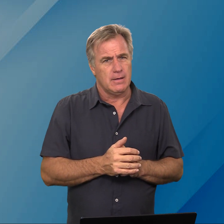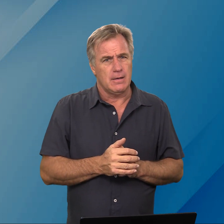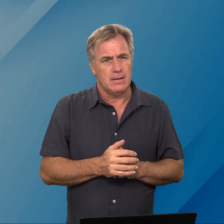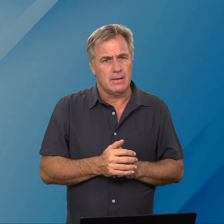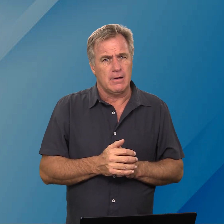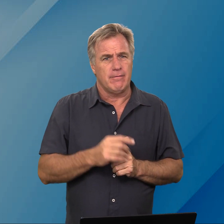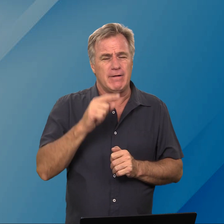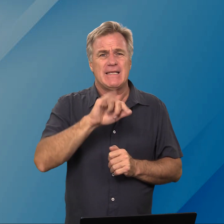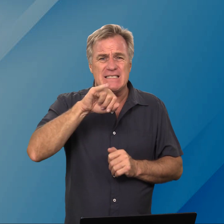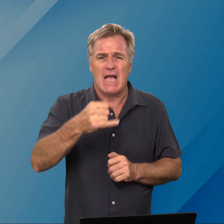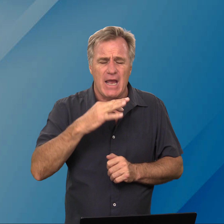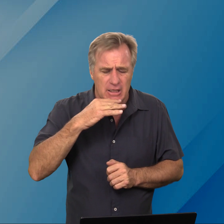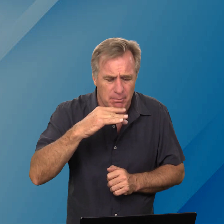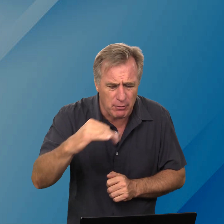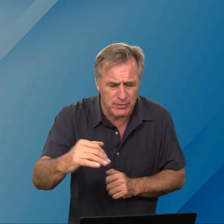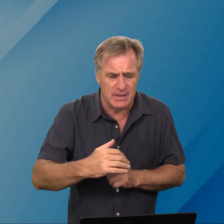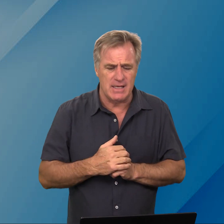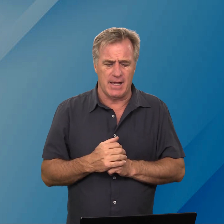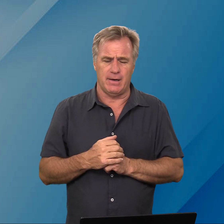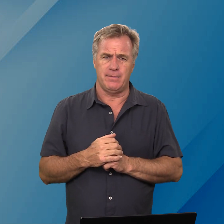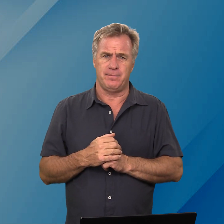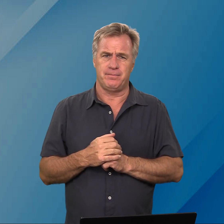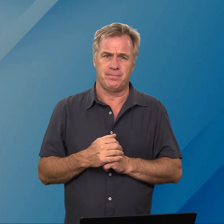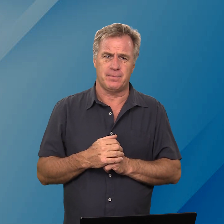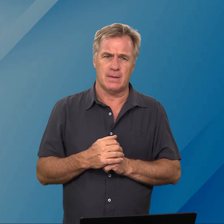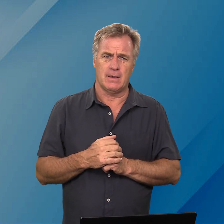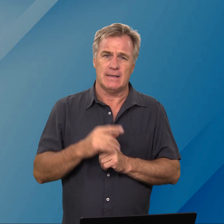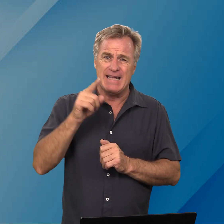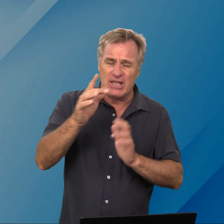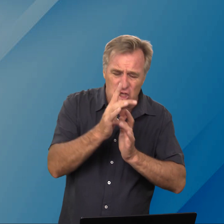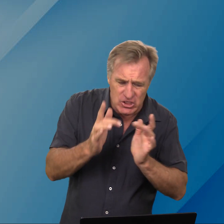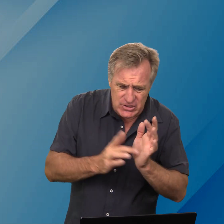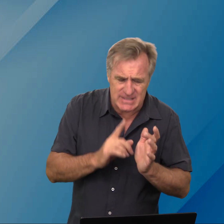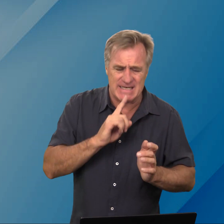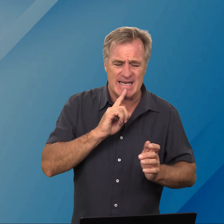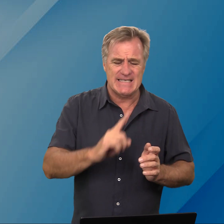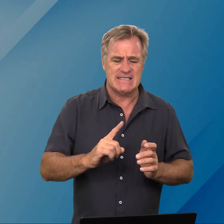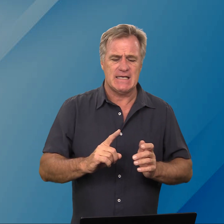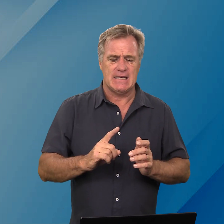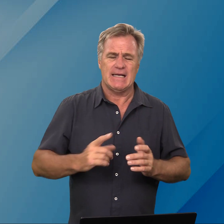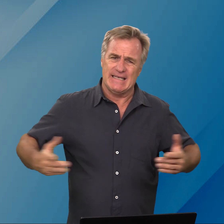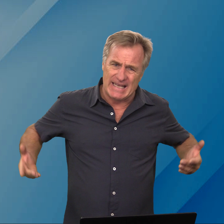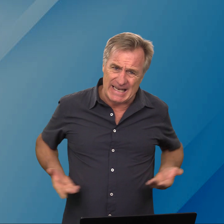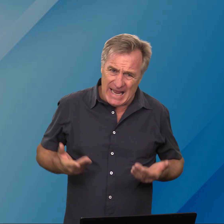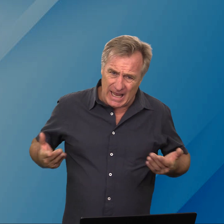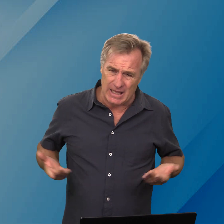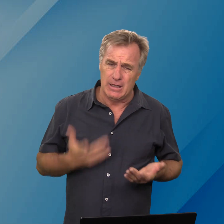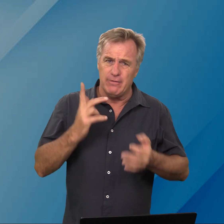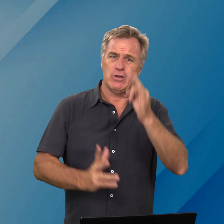Want Jesaja het geprofiteer dat Jesus is die knig wat